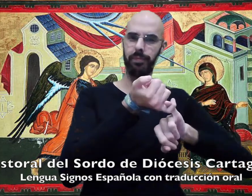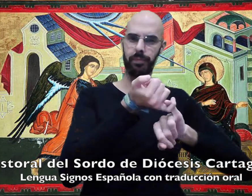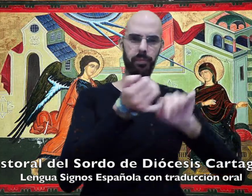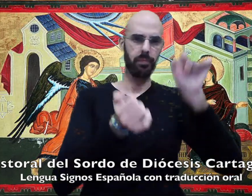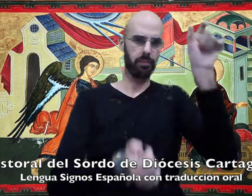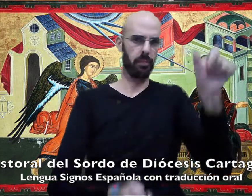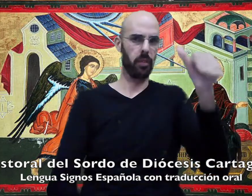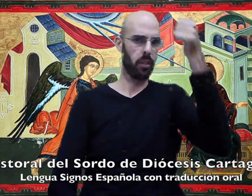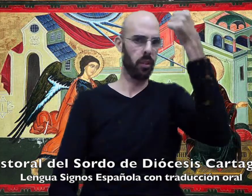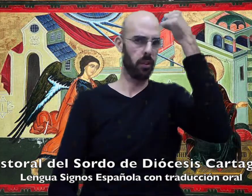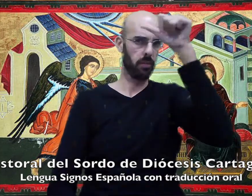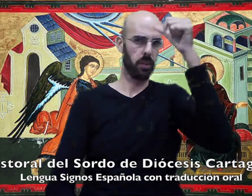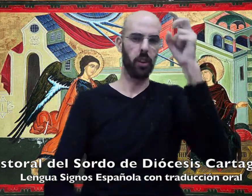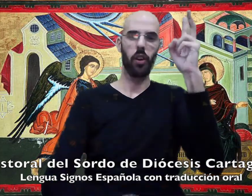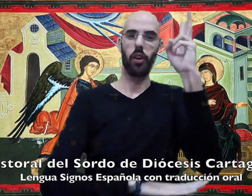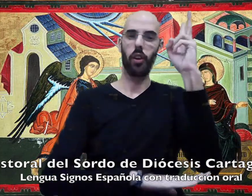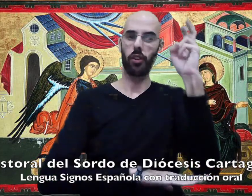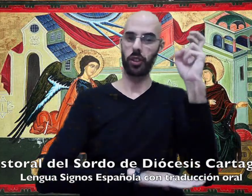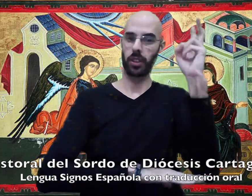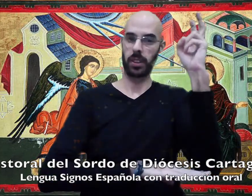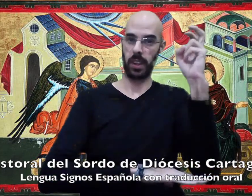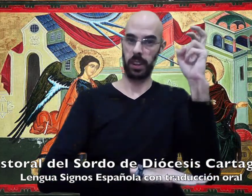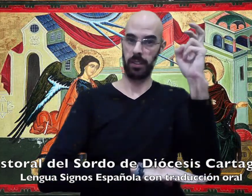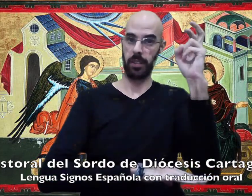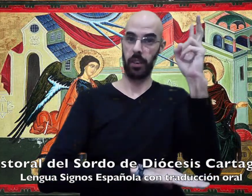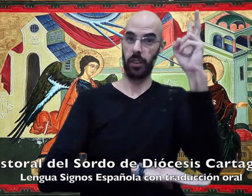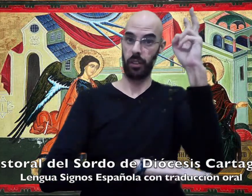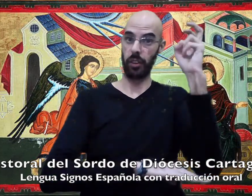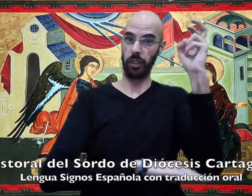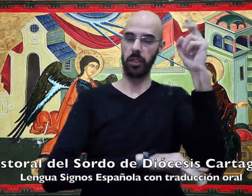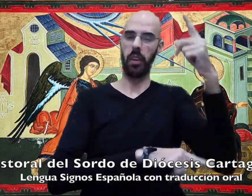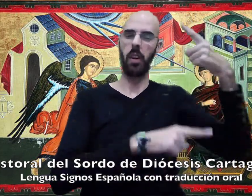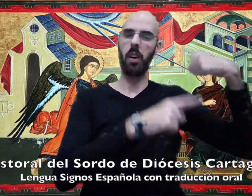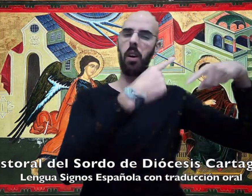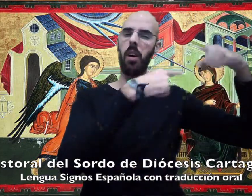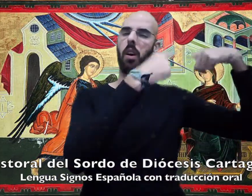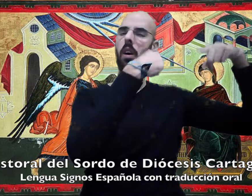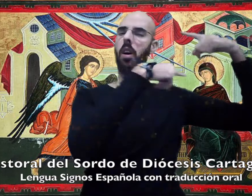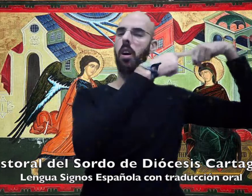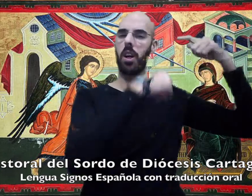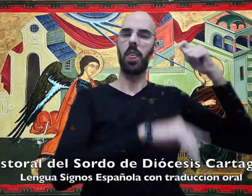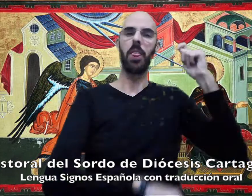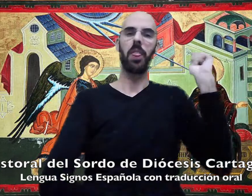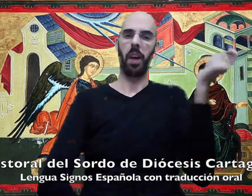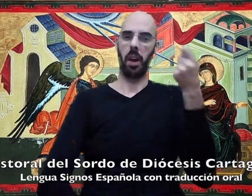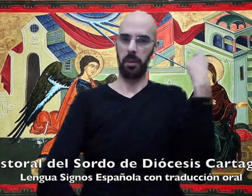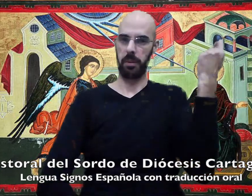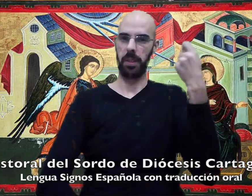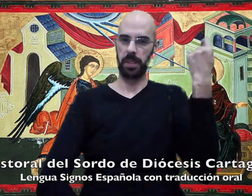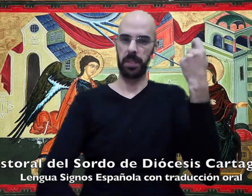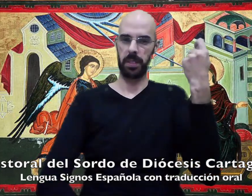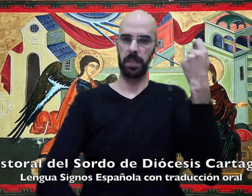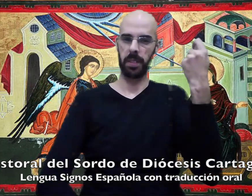desposada con un hombre llamado José, de la estirpe